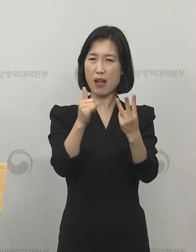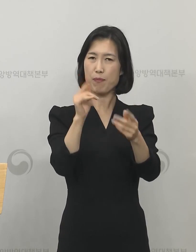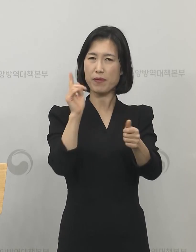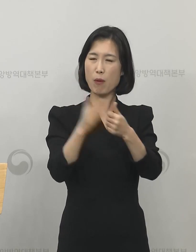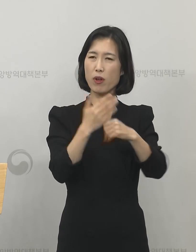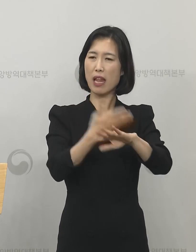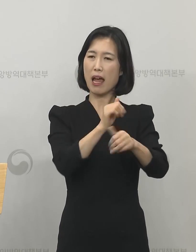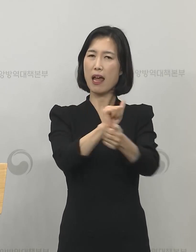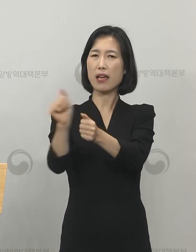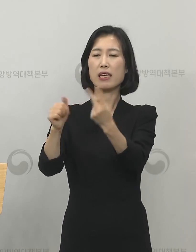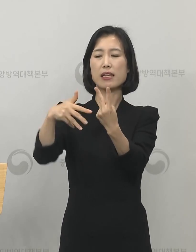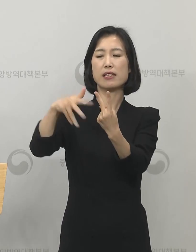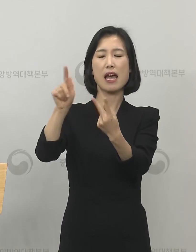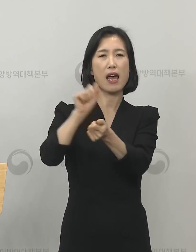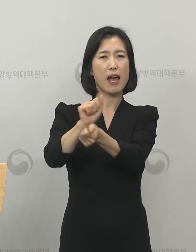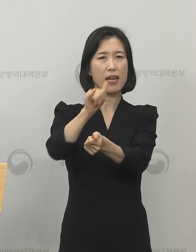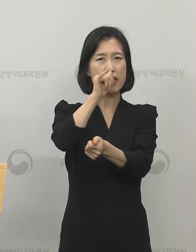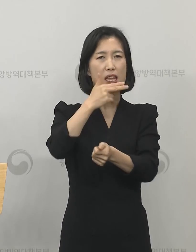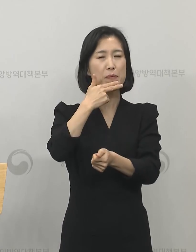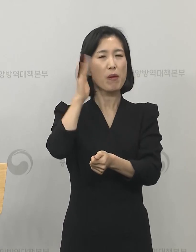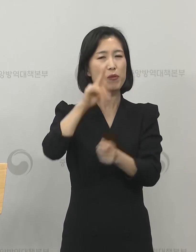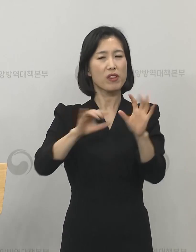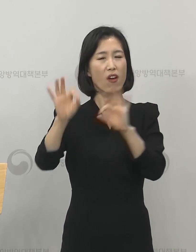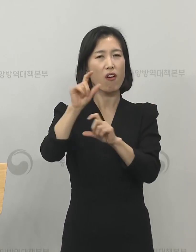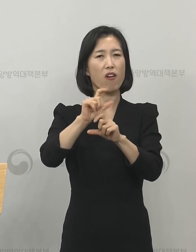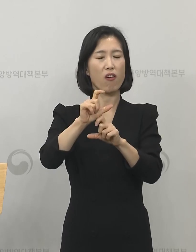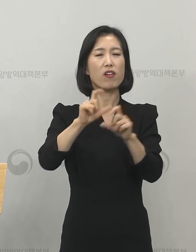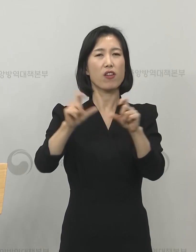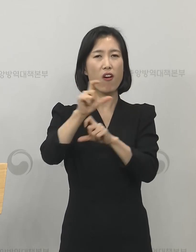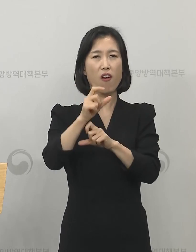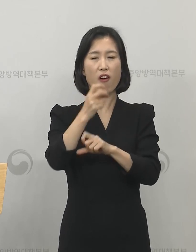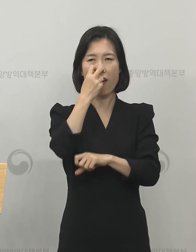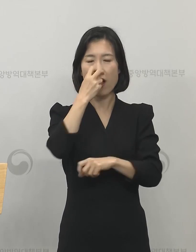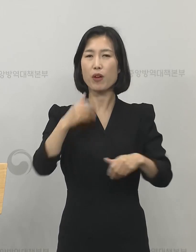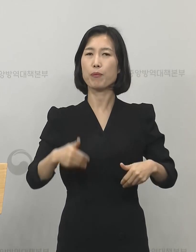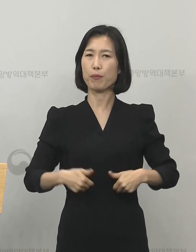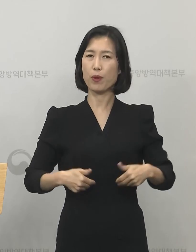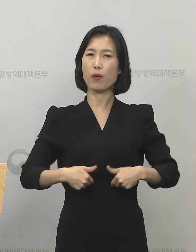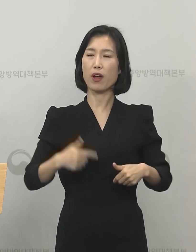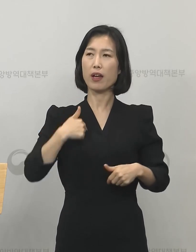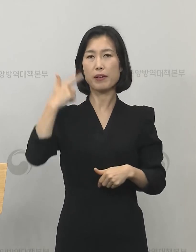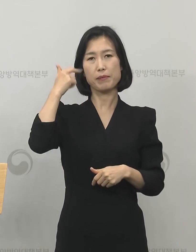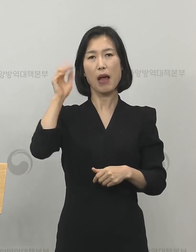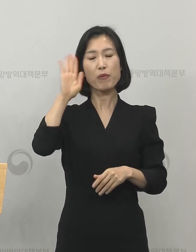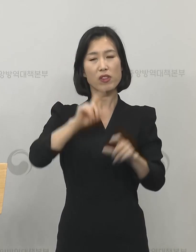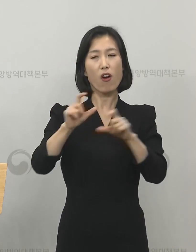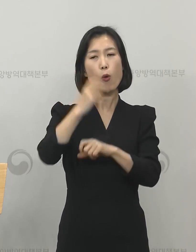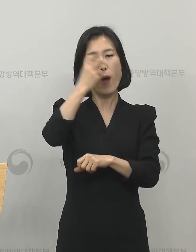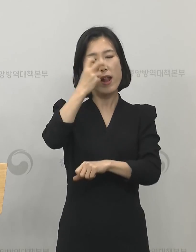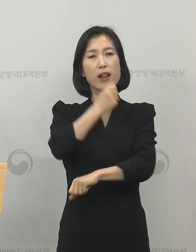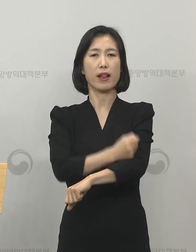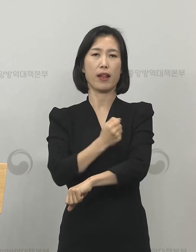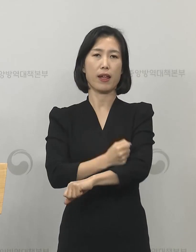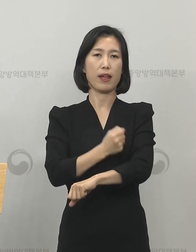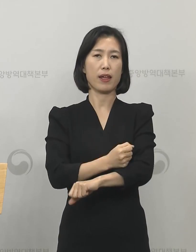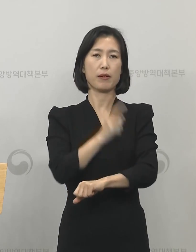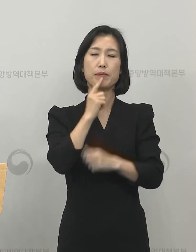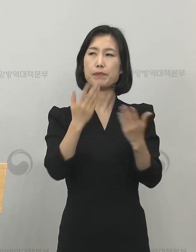자가격리와 또 접촉자 모니터링을 통해서 계속 관리하도록 그렇게 하겠습니다.